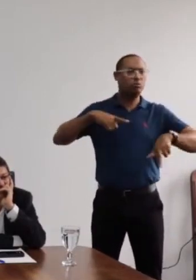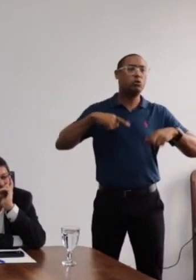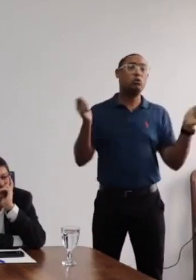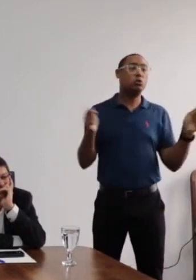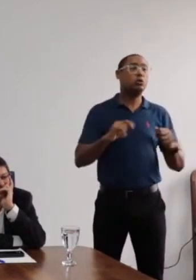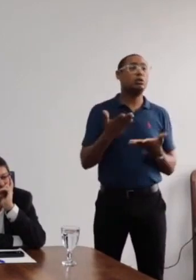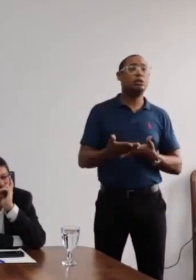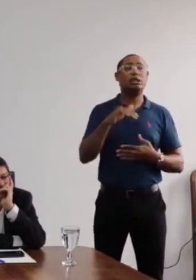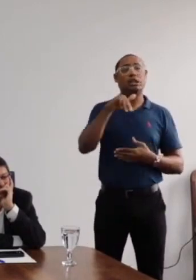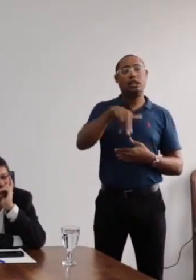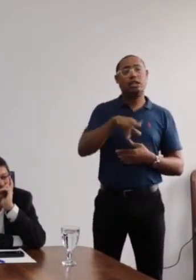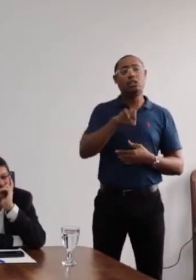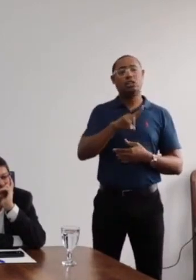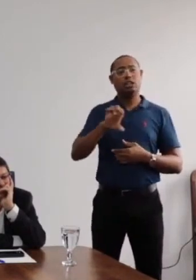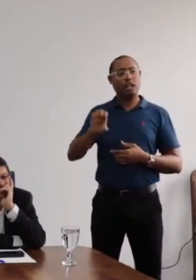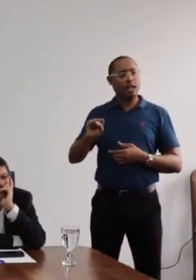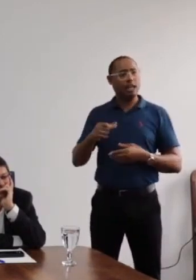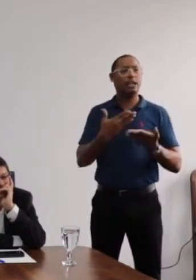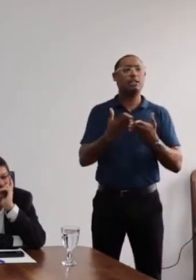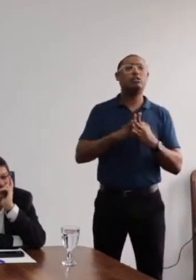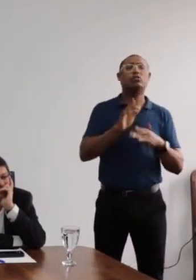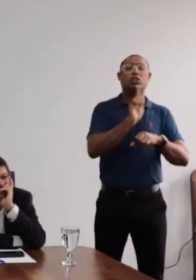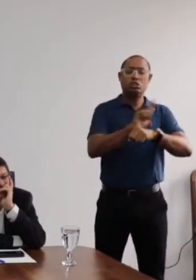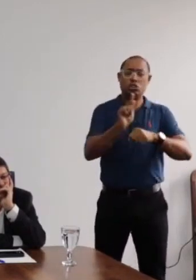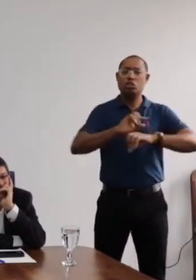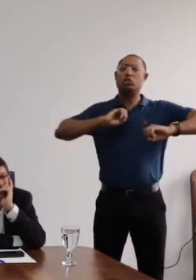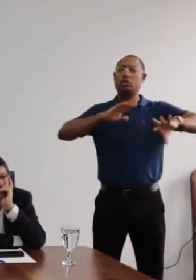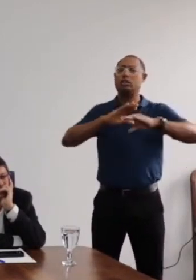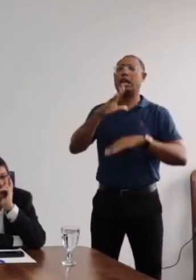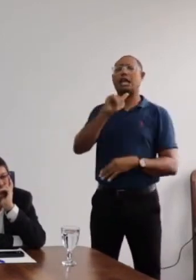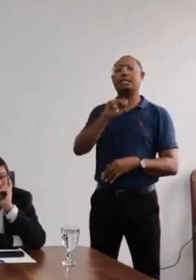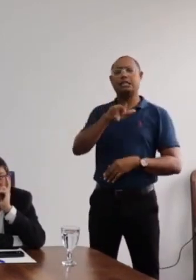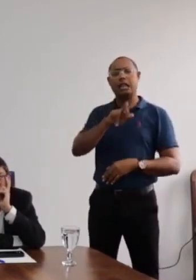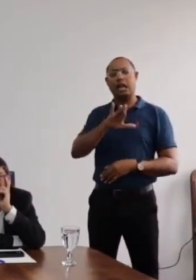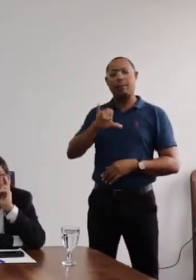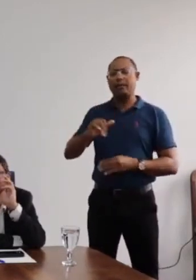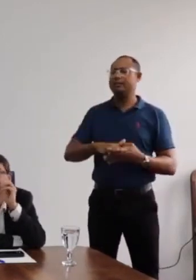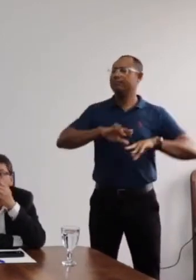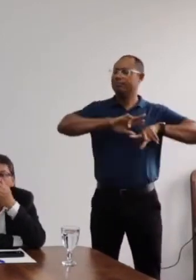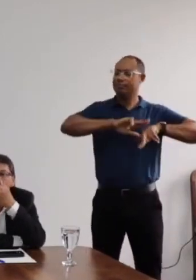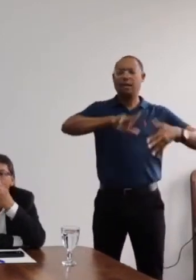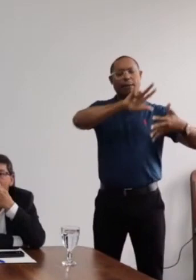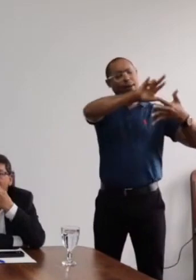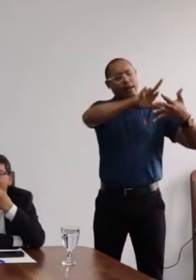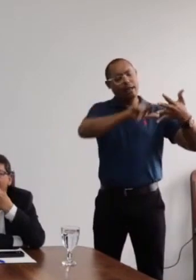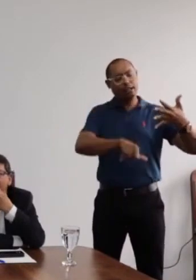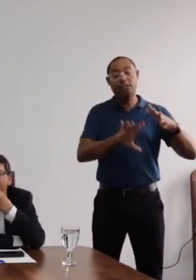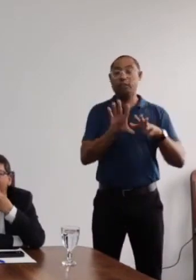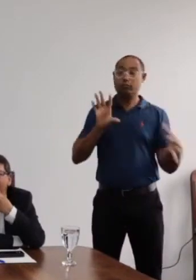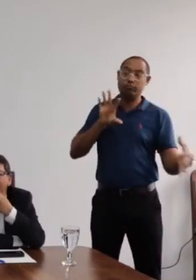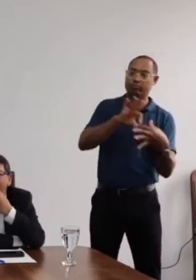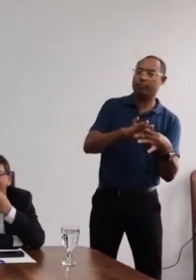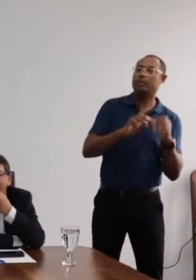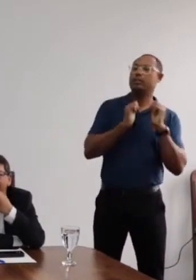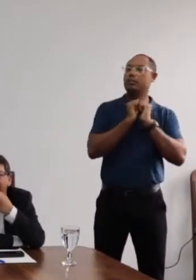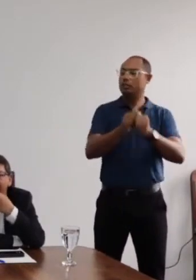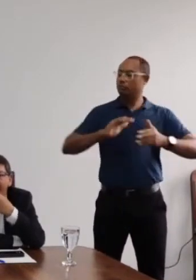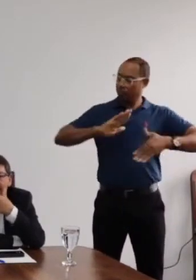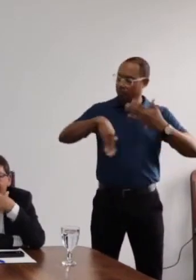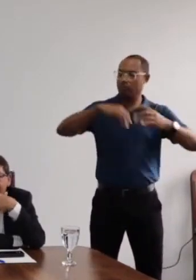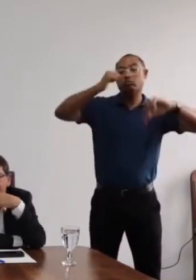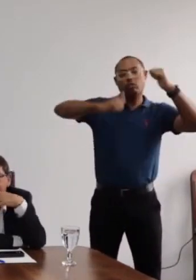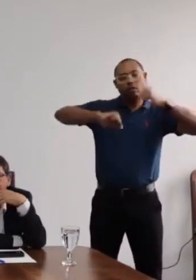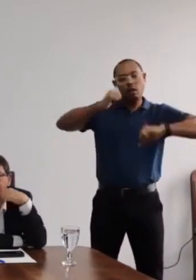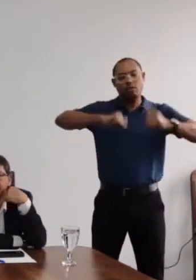NDE, gestores de ensino, as câmaras, enfim, todos que estiveram envolvidos, sobretudo nesse processo de